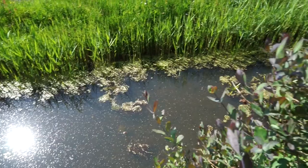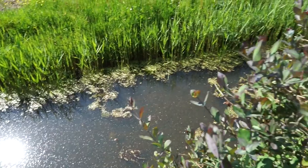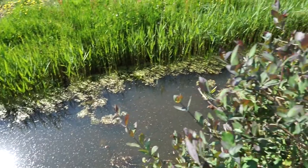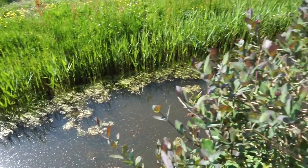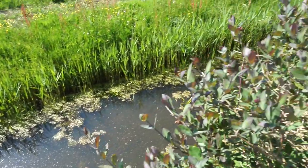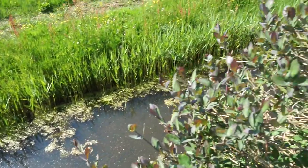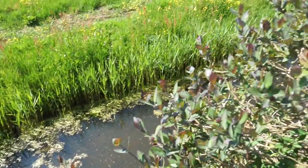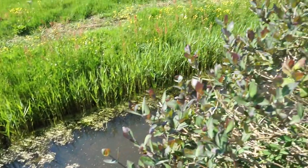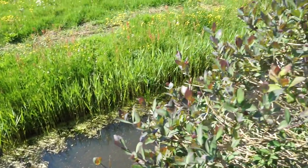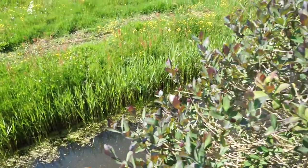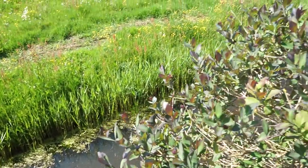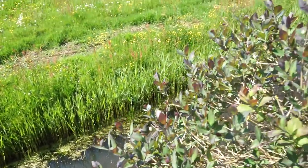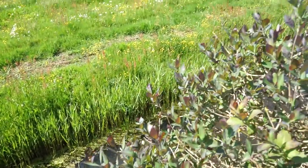Jeetje Anker Bonny, what are you here, man?